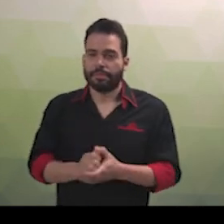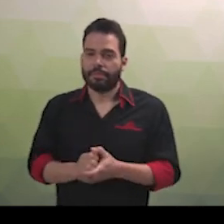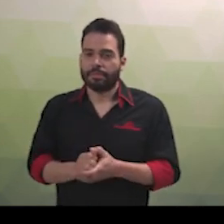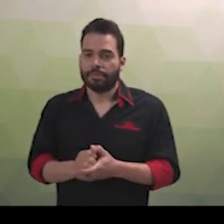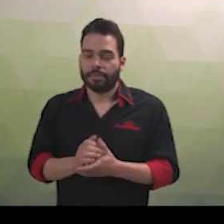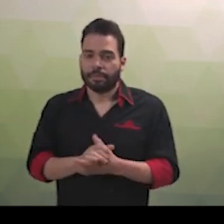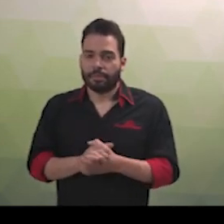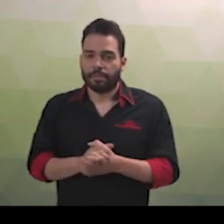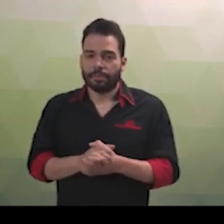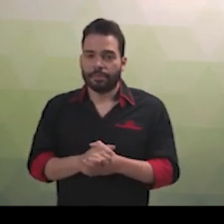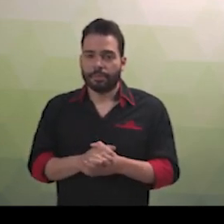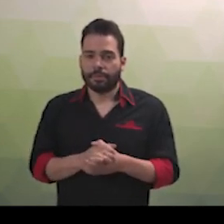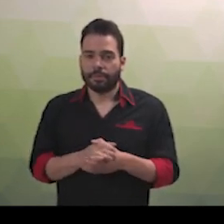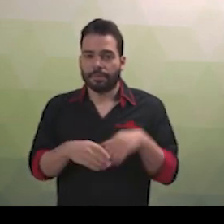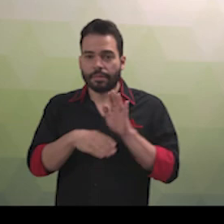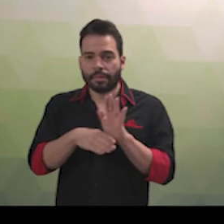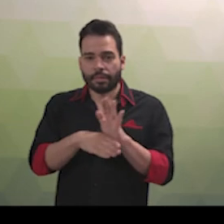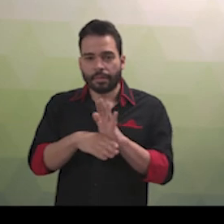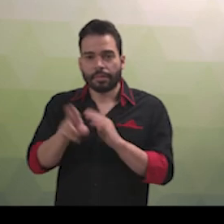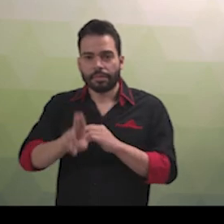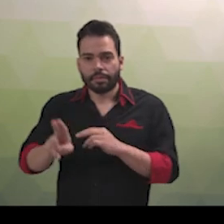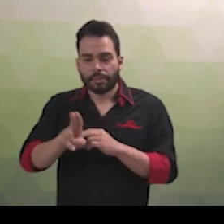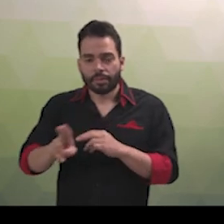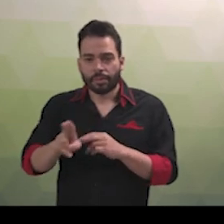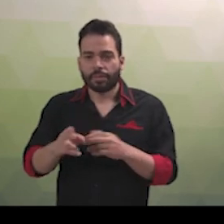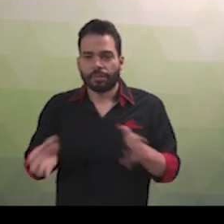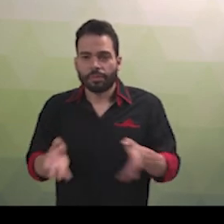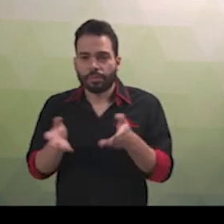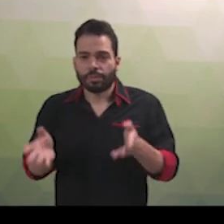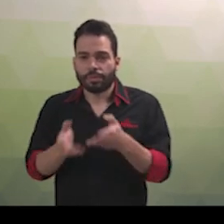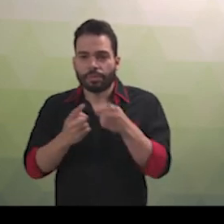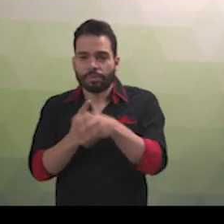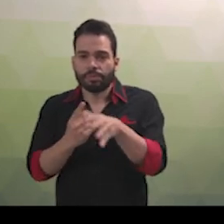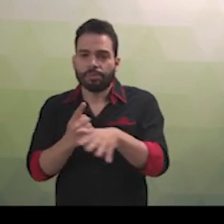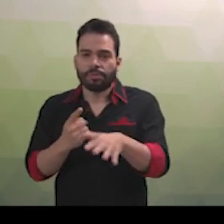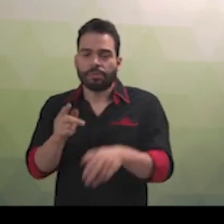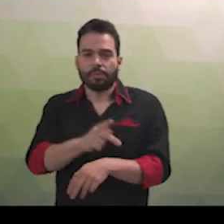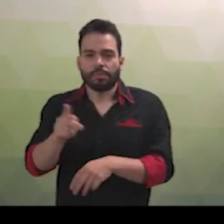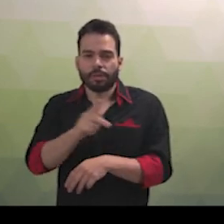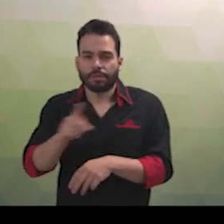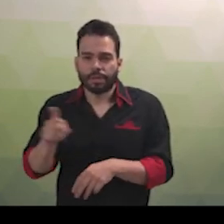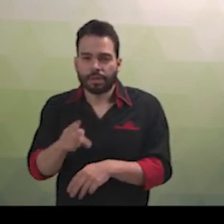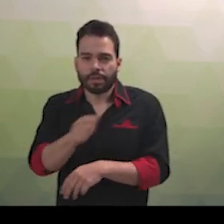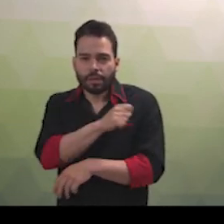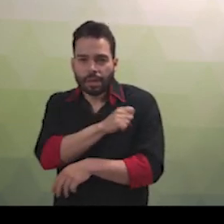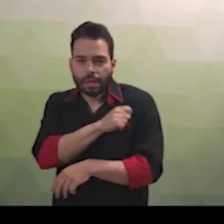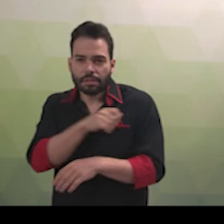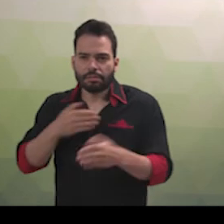direção da escola e familiares, inclusive por meio da oferta de cursos. Adotar mecanismos de avaliação